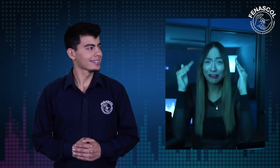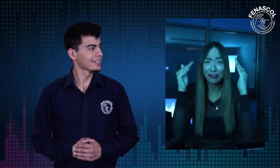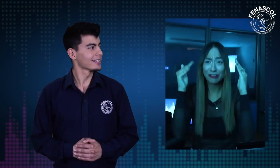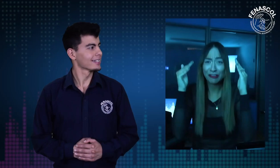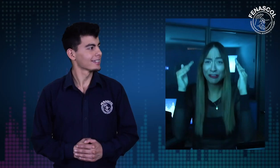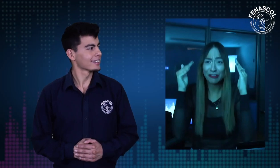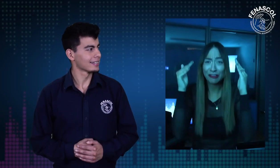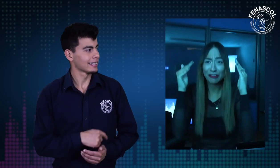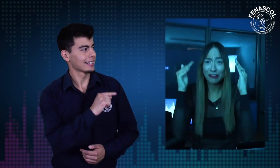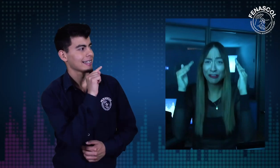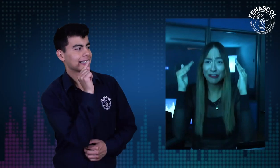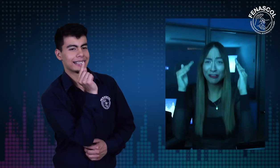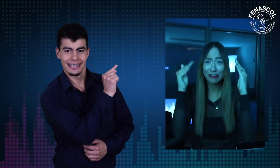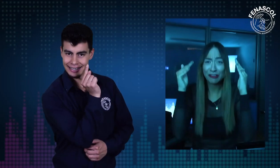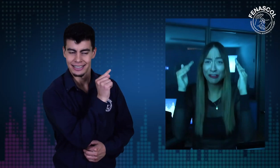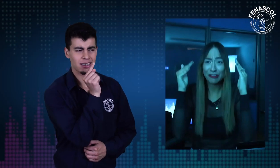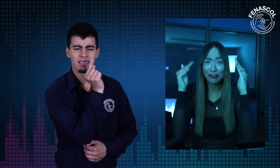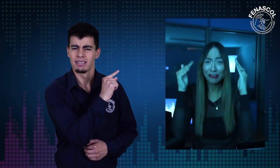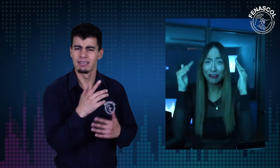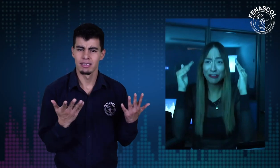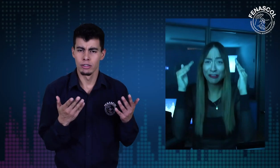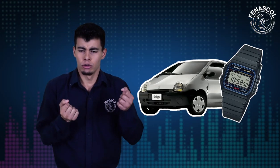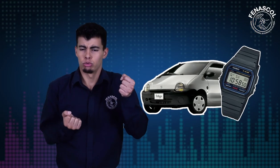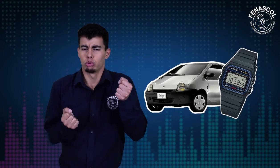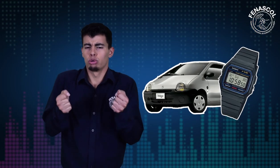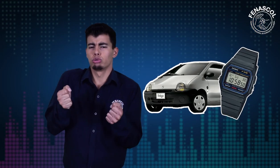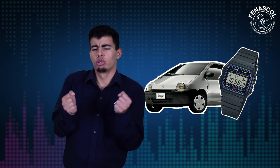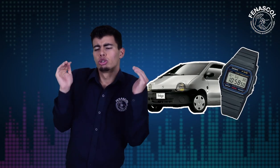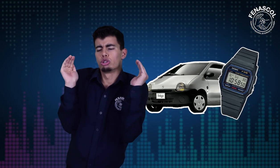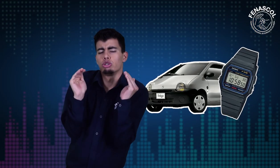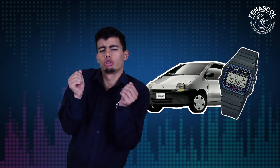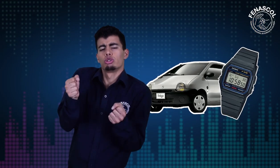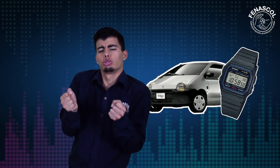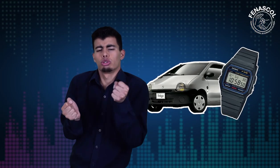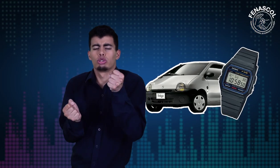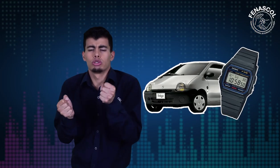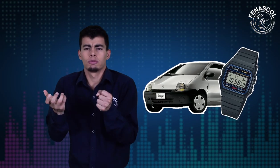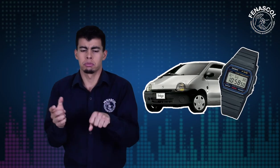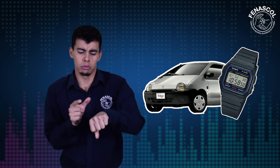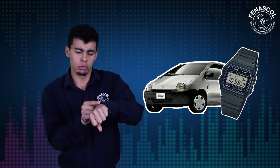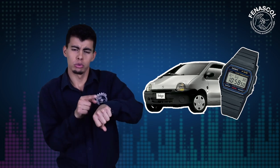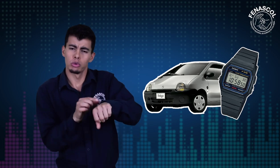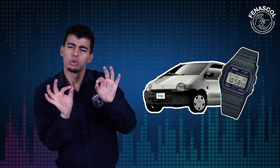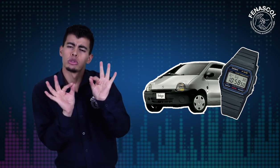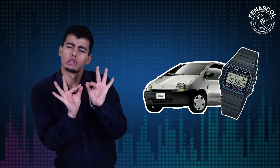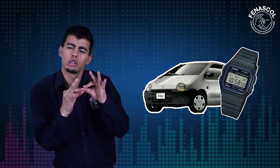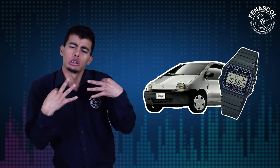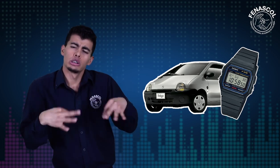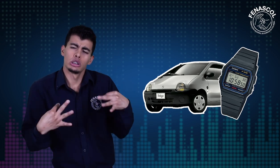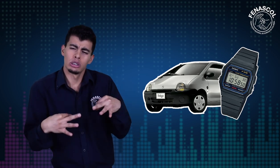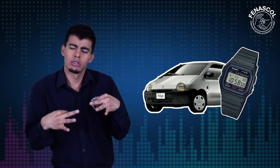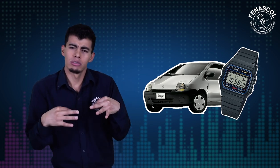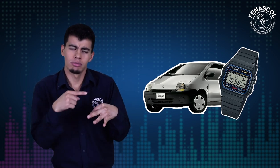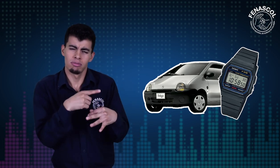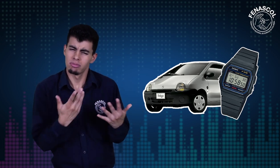Dentro del video podemos observar que se alude a un carro pequeño y a un reloj sencillo.